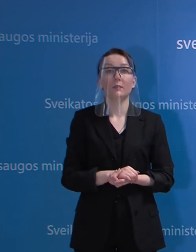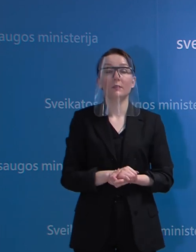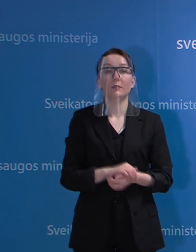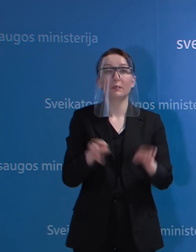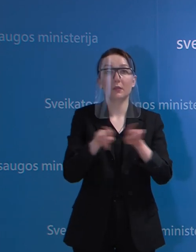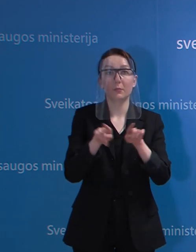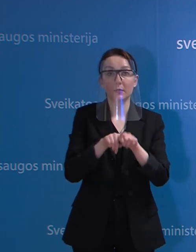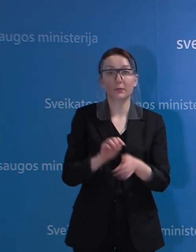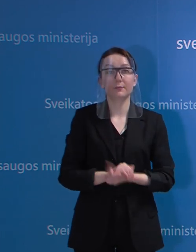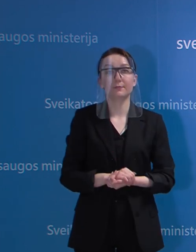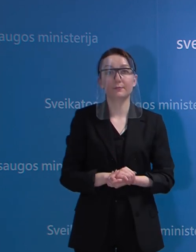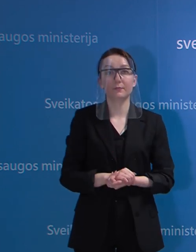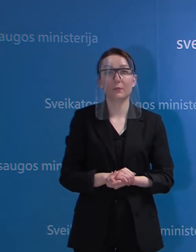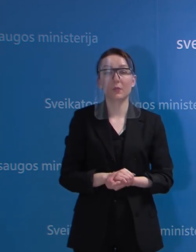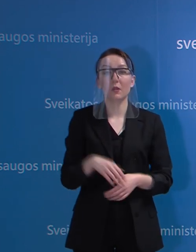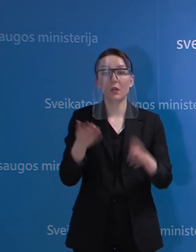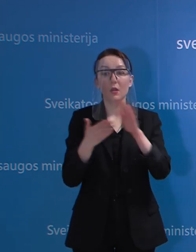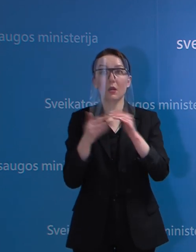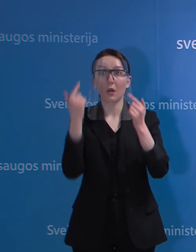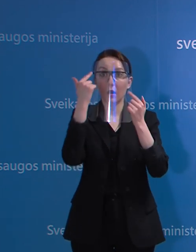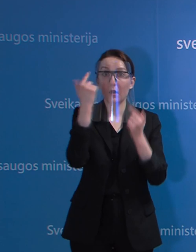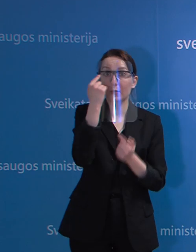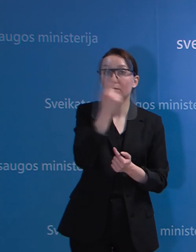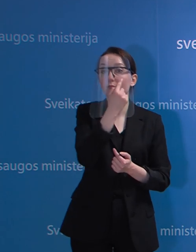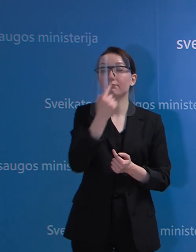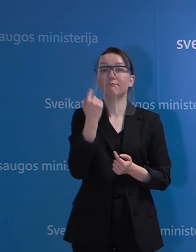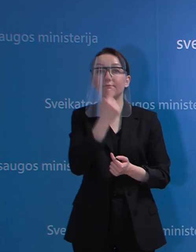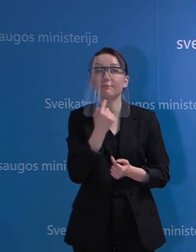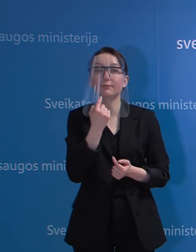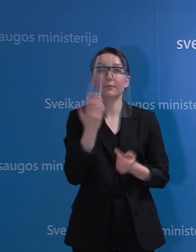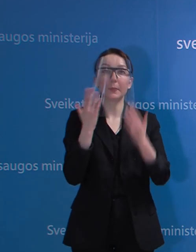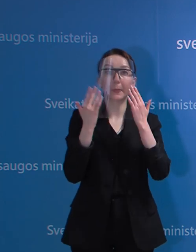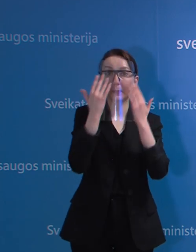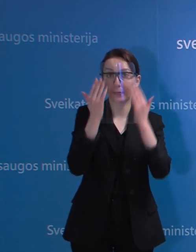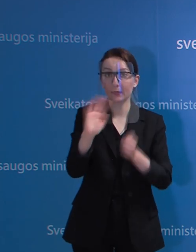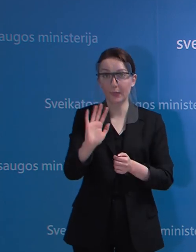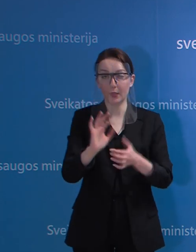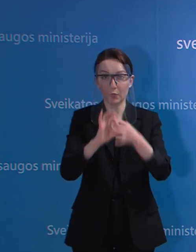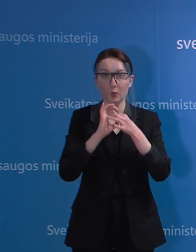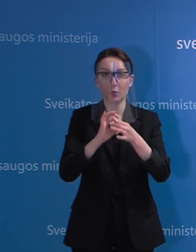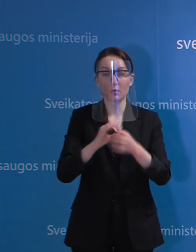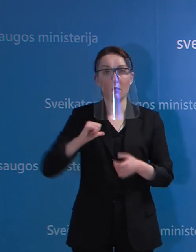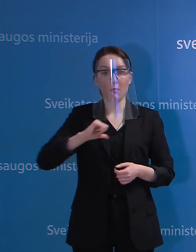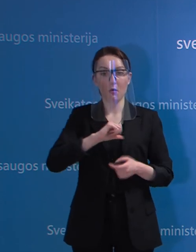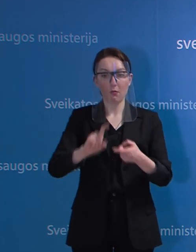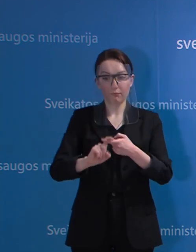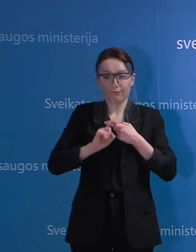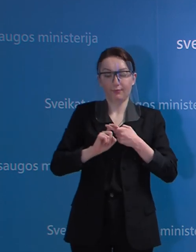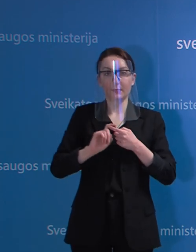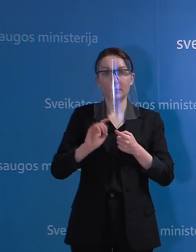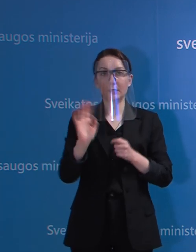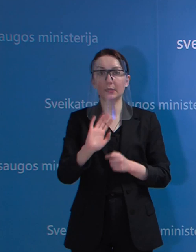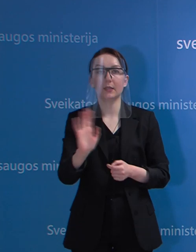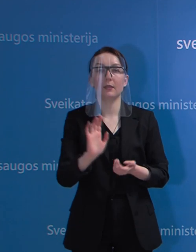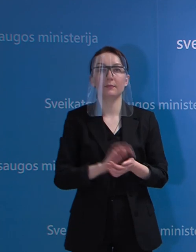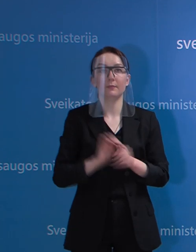Atitinkamai taip pat neliesti rankomis akių, burnos, nosės veido, tai yra susijęs su pačiu savanorių